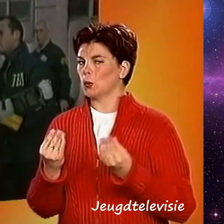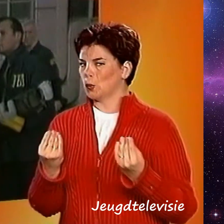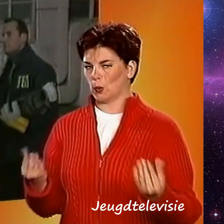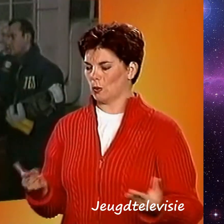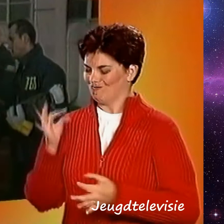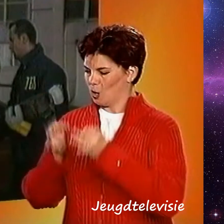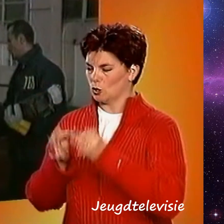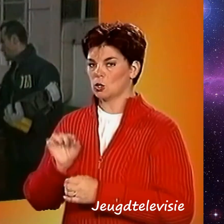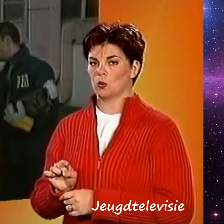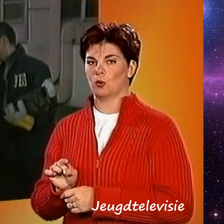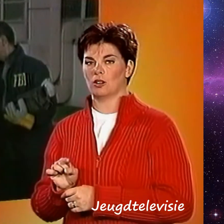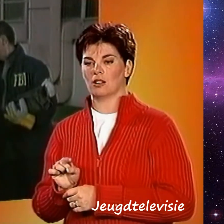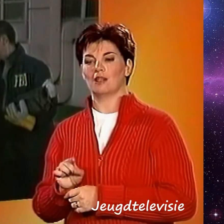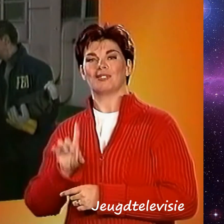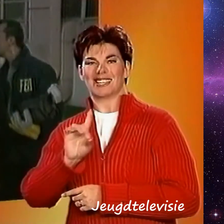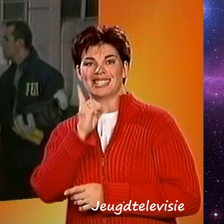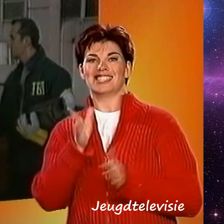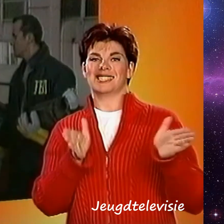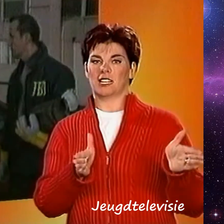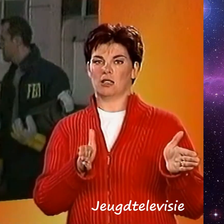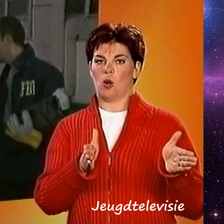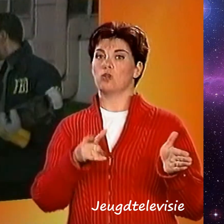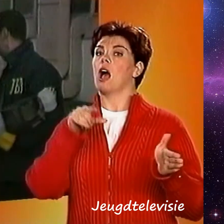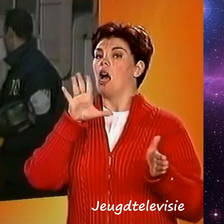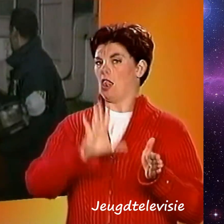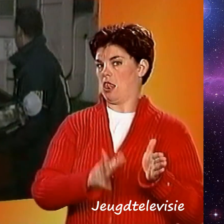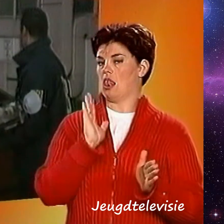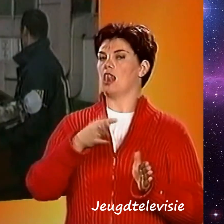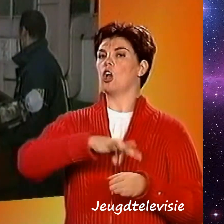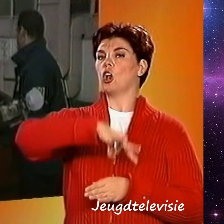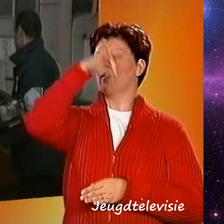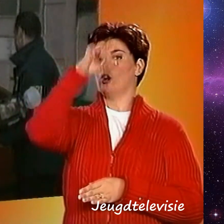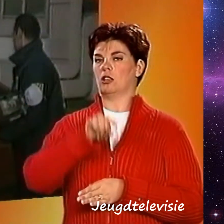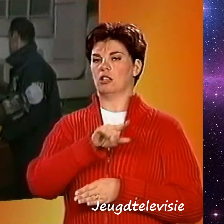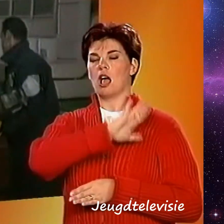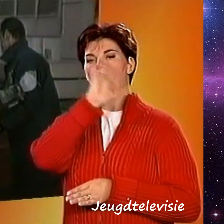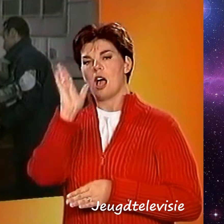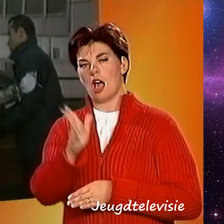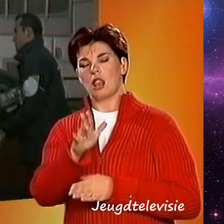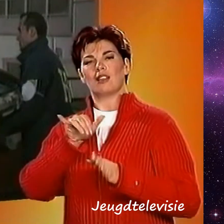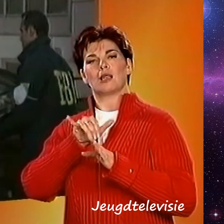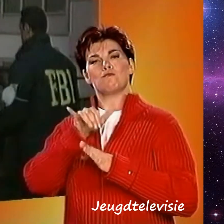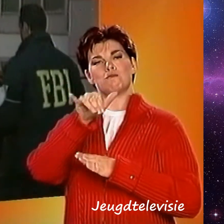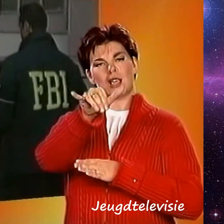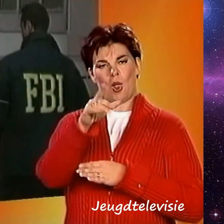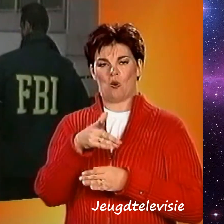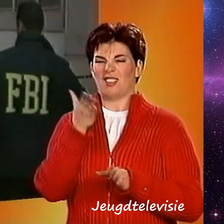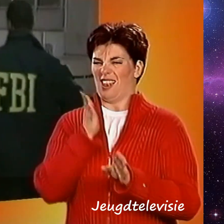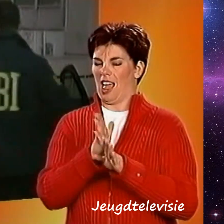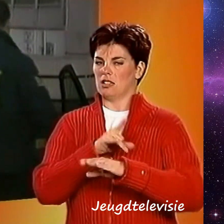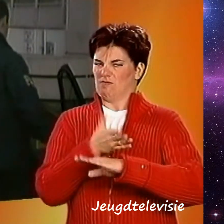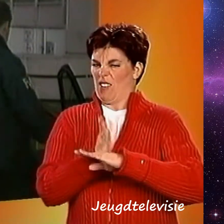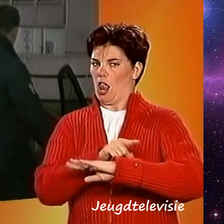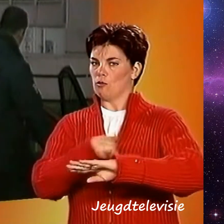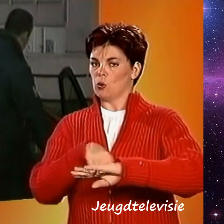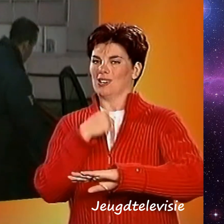De eerste doos die met de cassette recorder is al op de rampplek gevonden. Alles wat de piloten het laatste half uur hebben gezegd staat hierop.